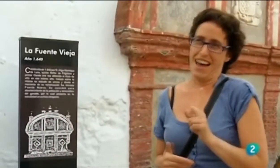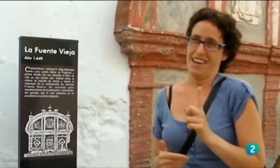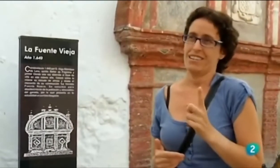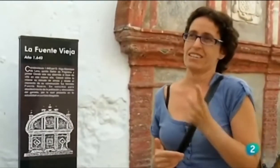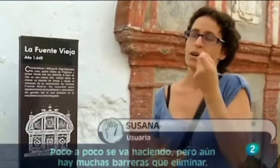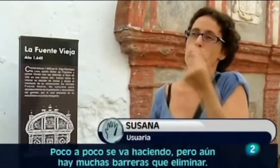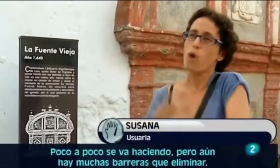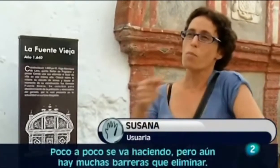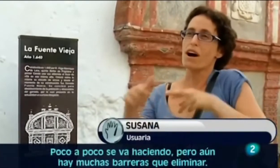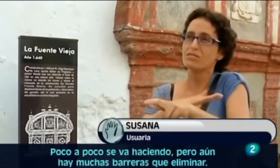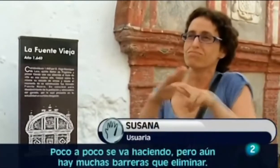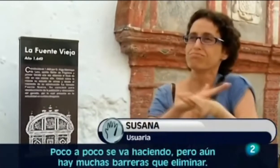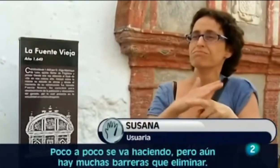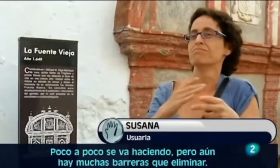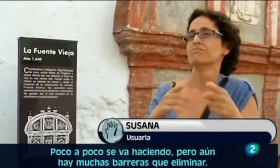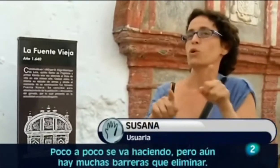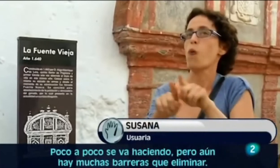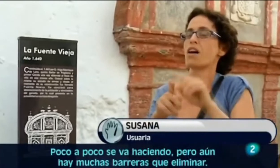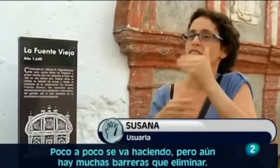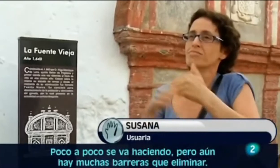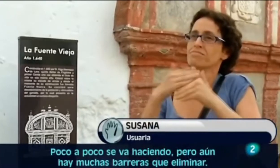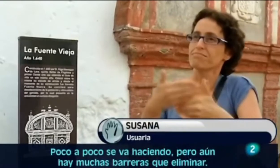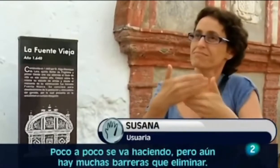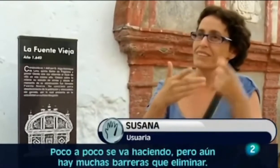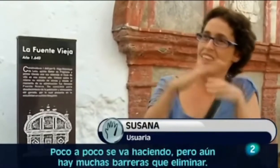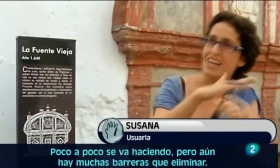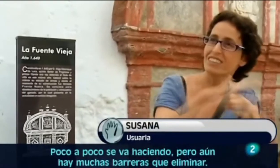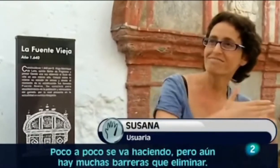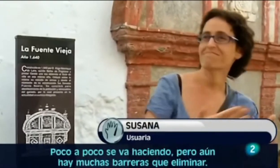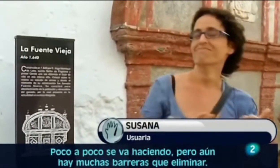Poco a poco se va haciendo, pero aún hay muchas barreras que eliminar.